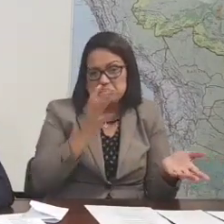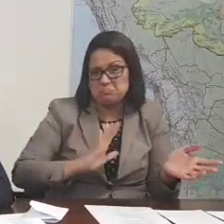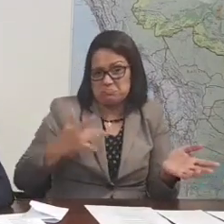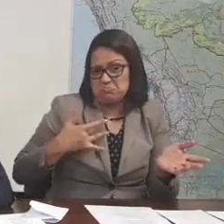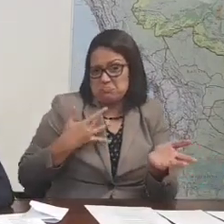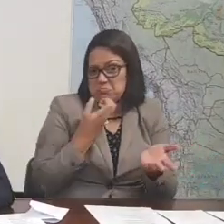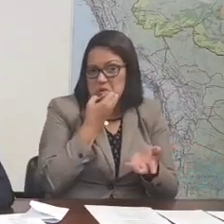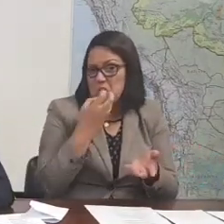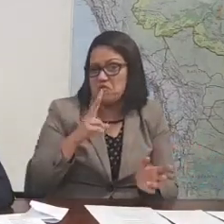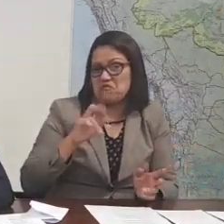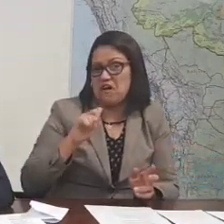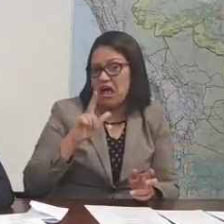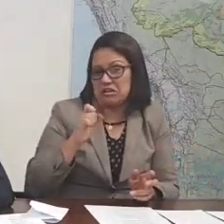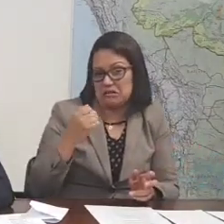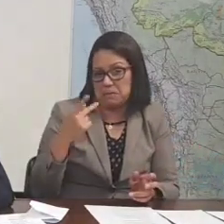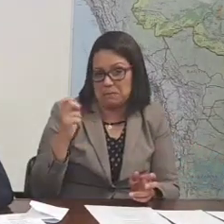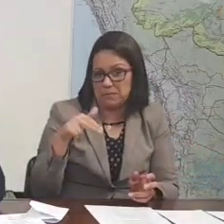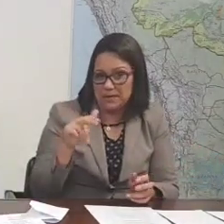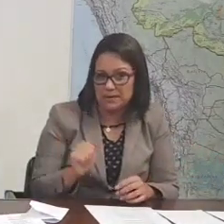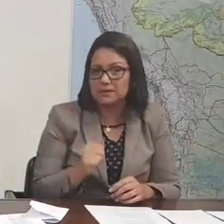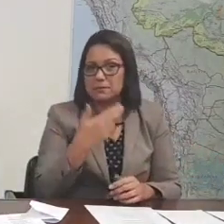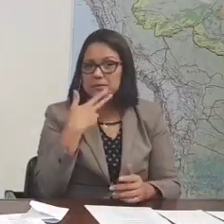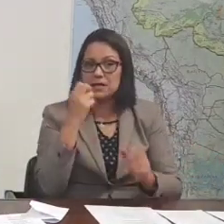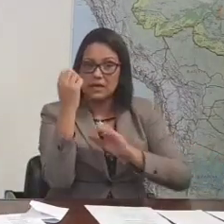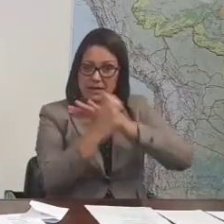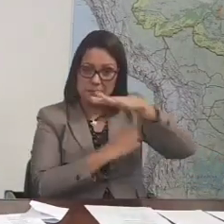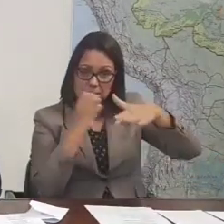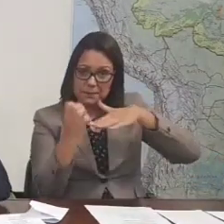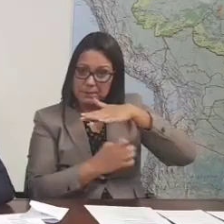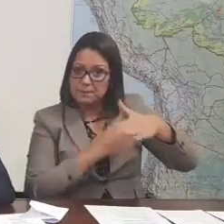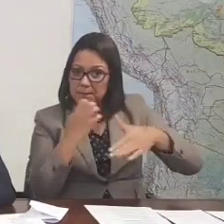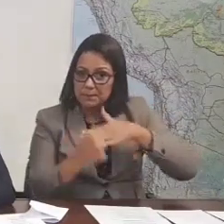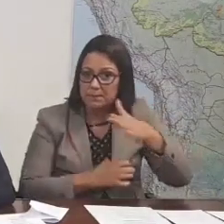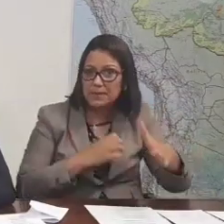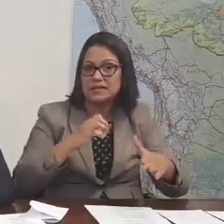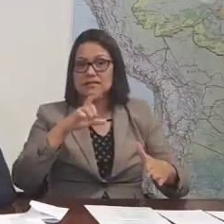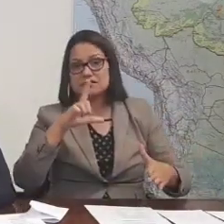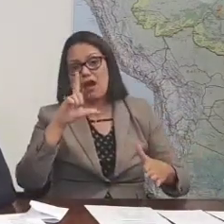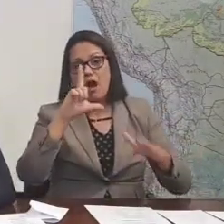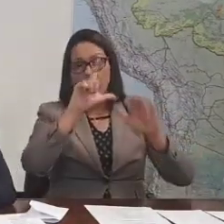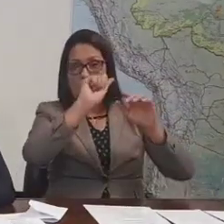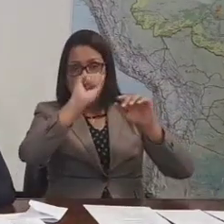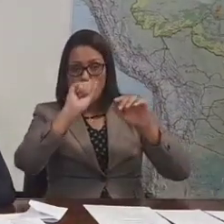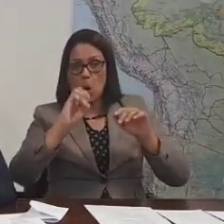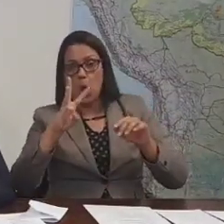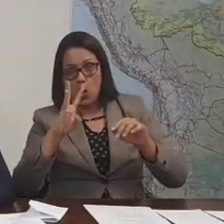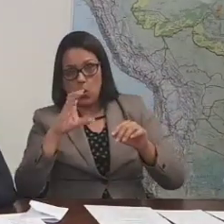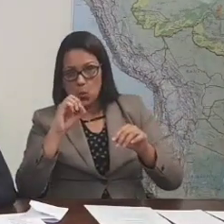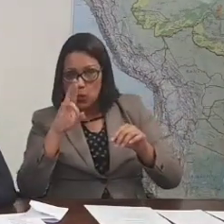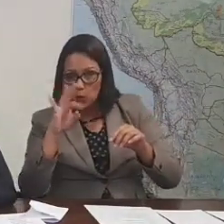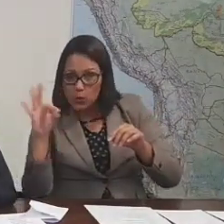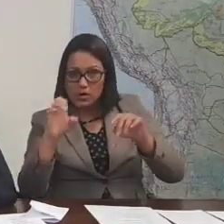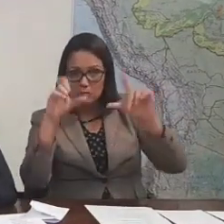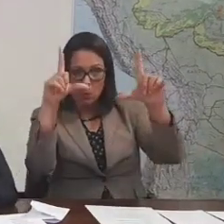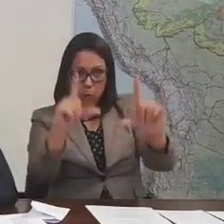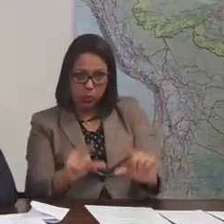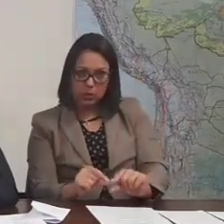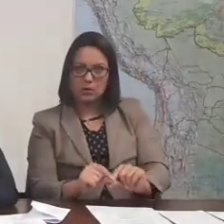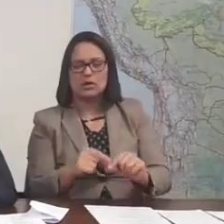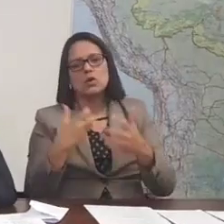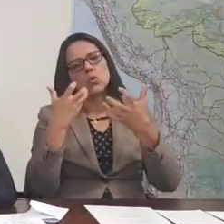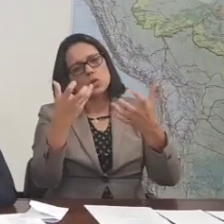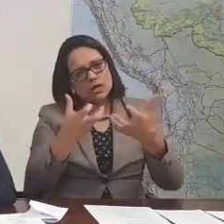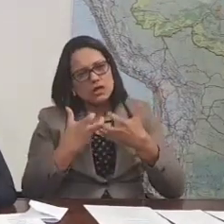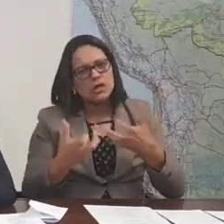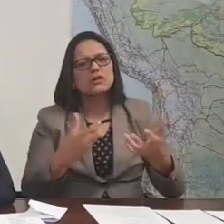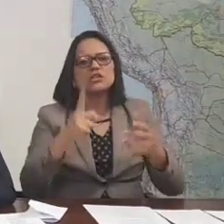porque as empresas que estão vindo low cost isso atrapalha. Cobrar bagagem atrapalha. O que nós queremos na verdade é que diminua o preço das